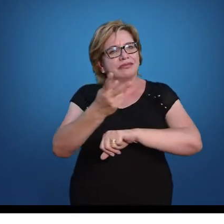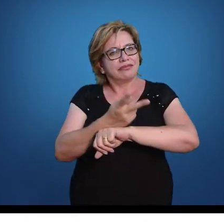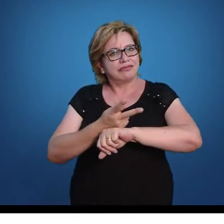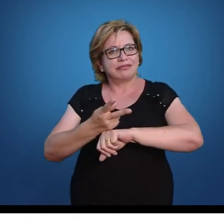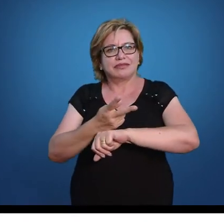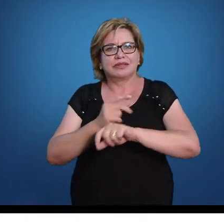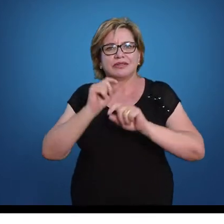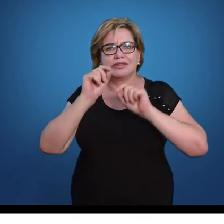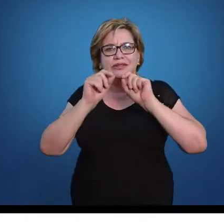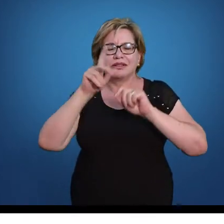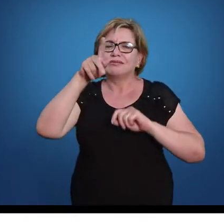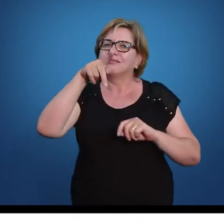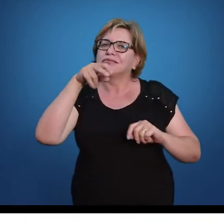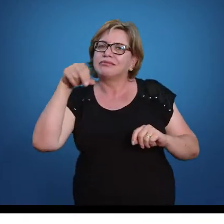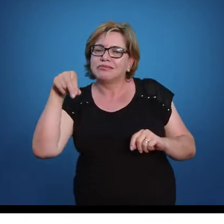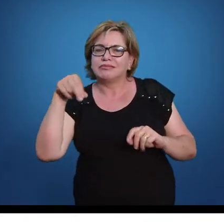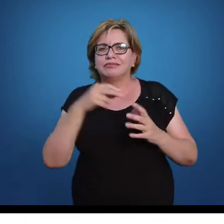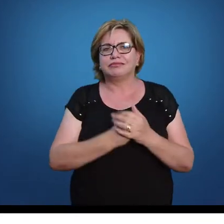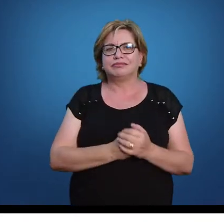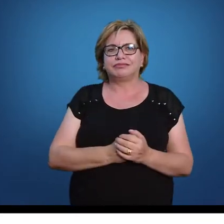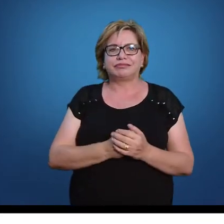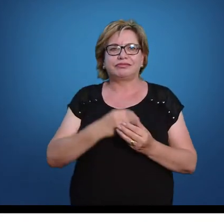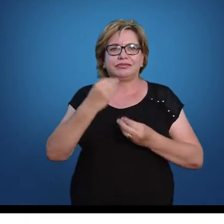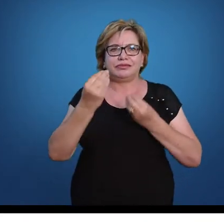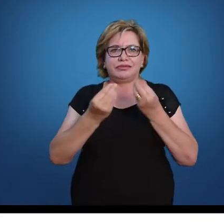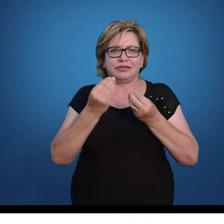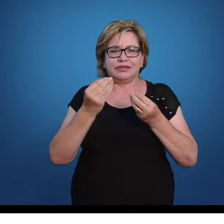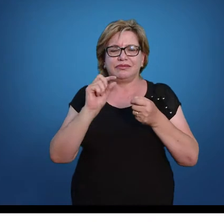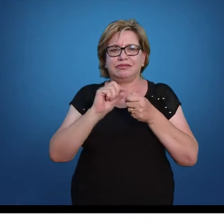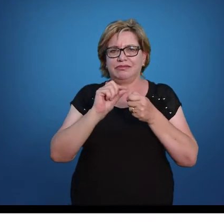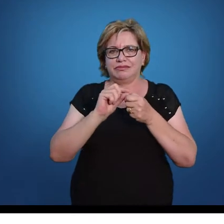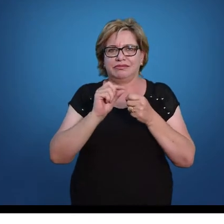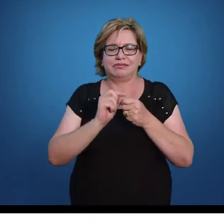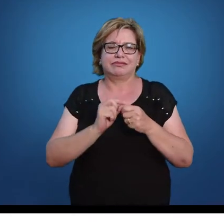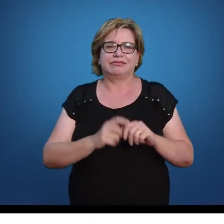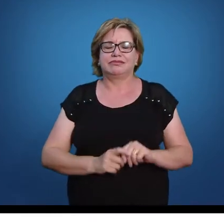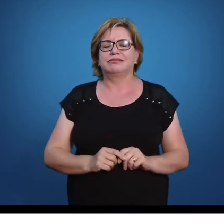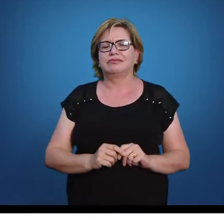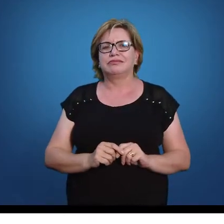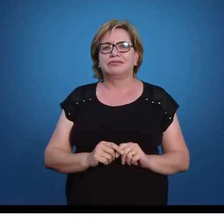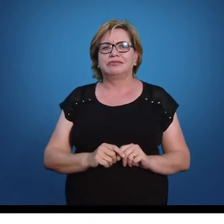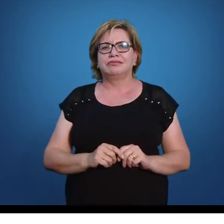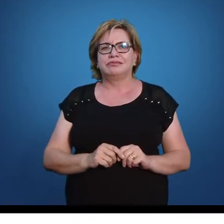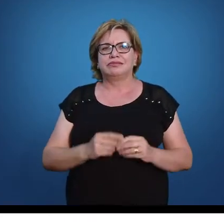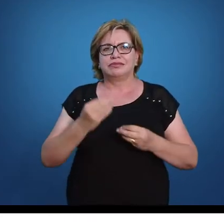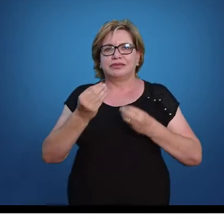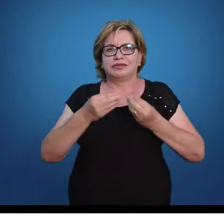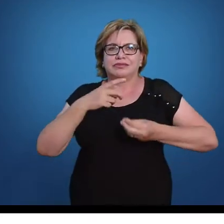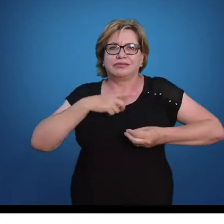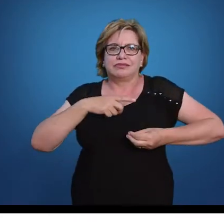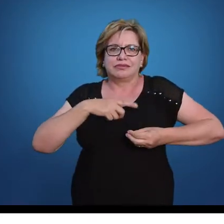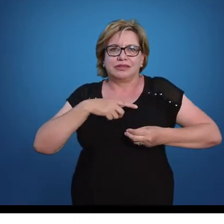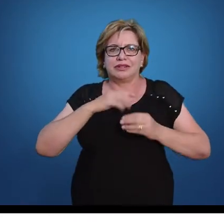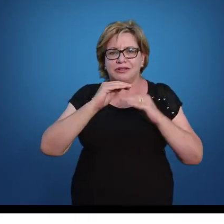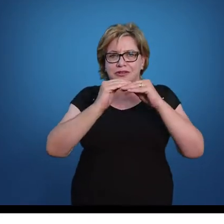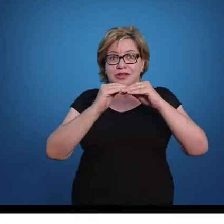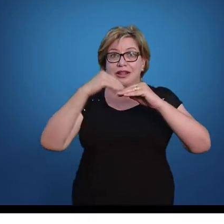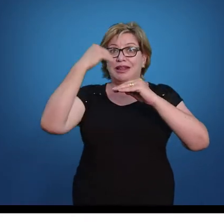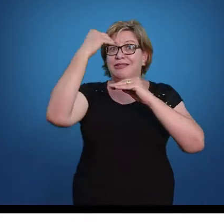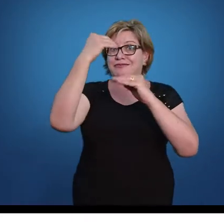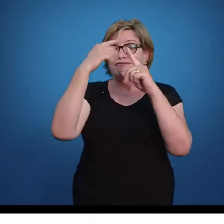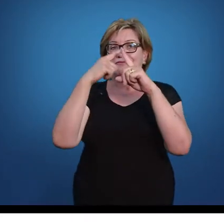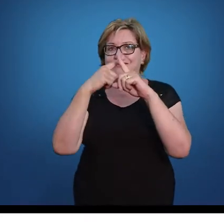são, o que é produtos notáveis. Como é que eu vou trabalhar com essa expressão aqui? Eu tenho um produto aqui em cima.